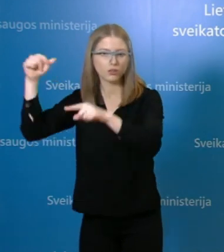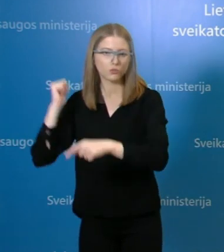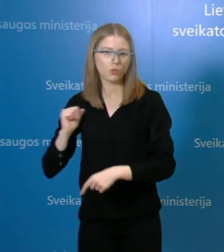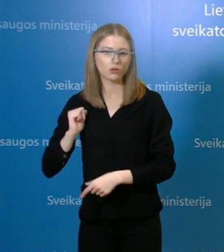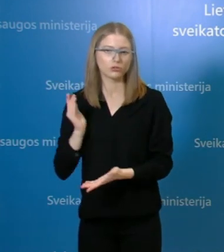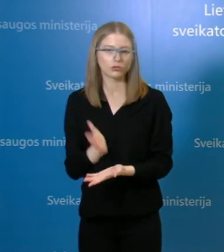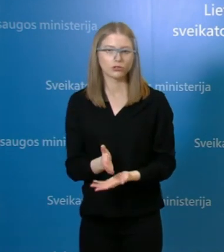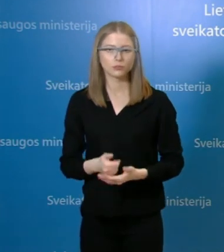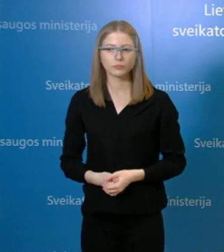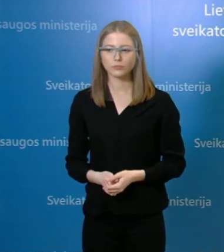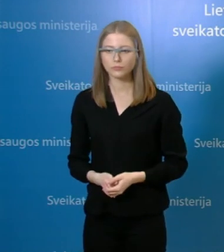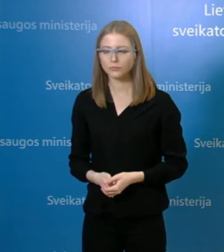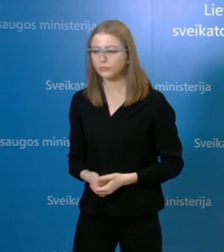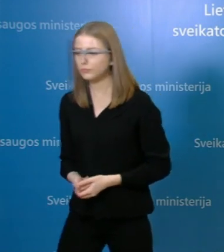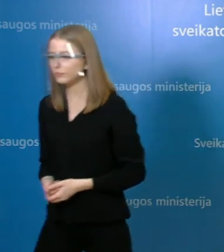stebima.